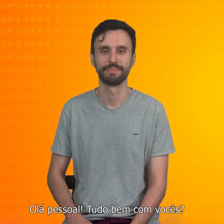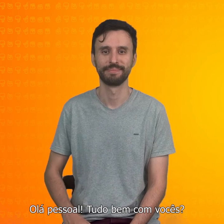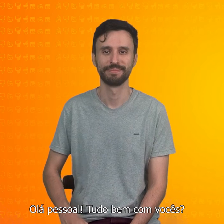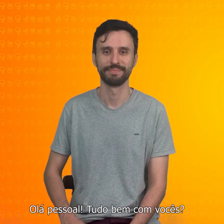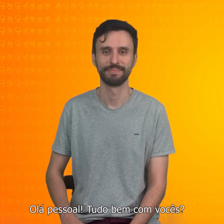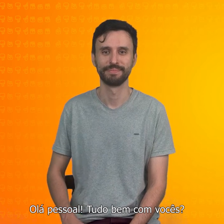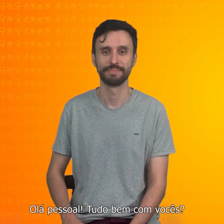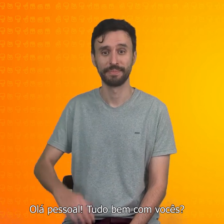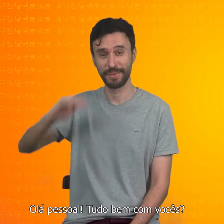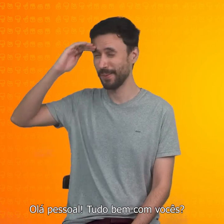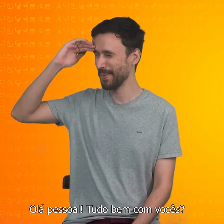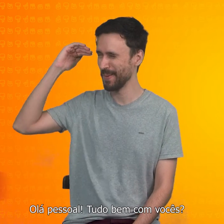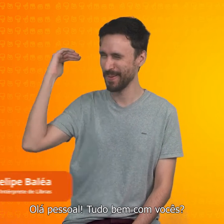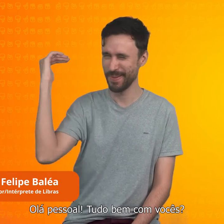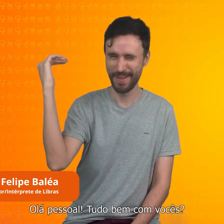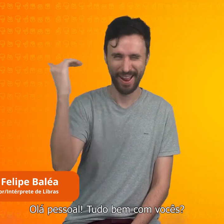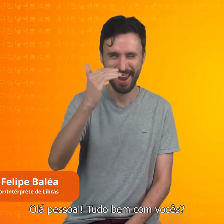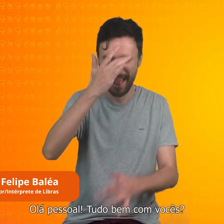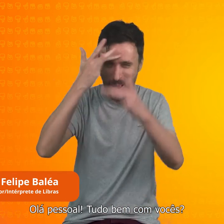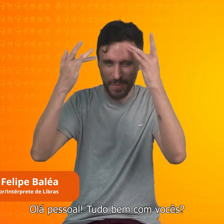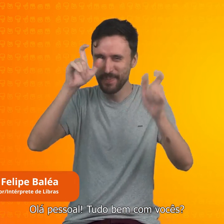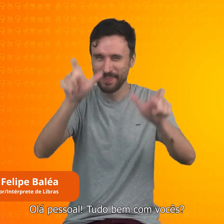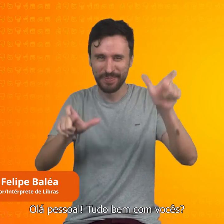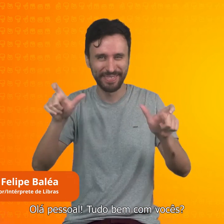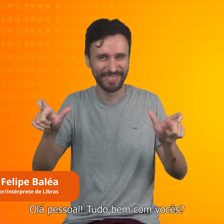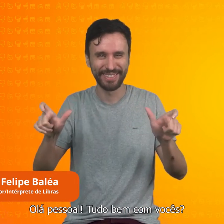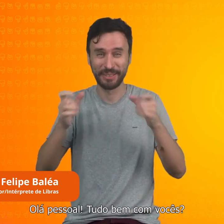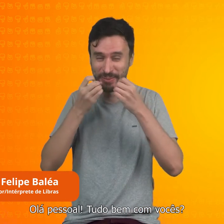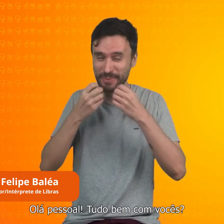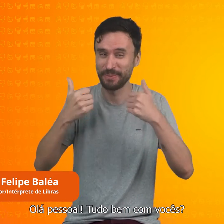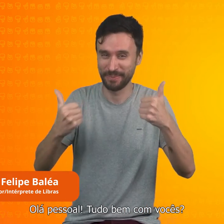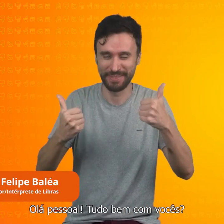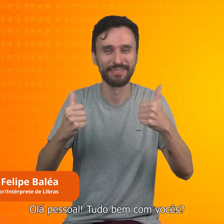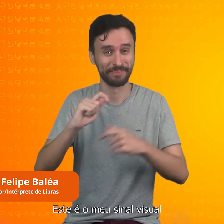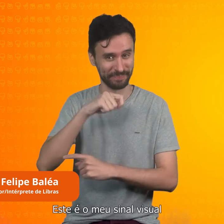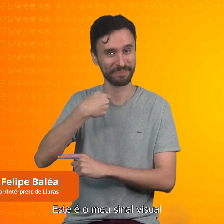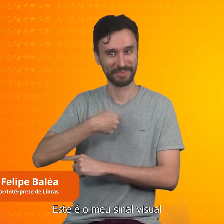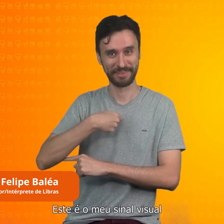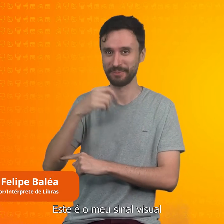Olá, pessoal! Tudo bem com vocês? Este é o meu sinal visual.